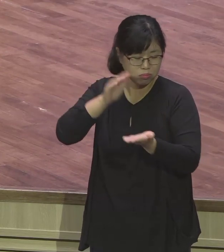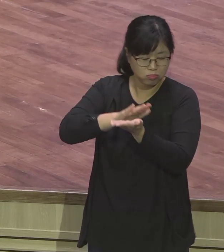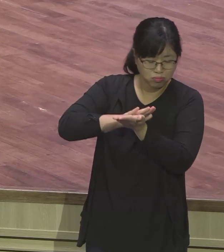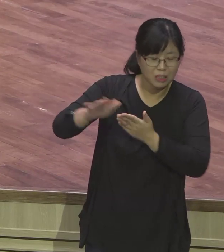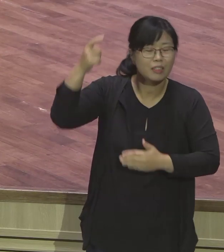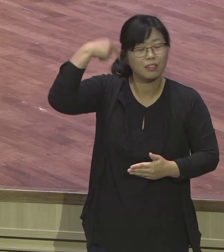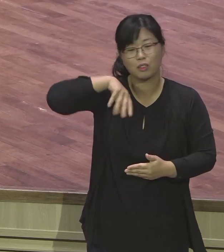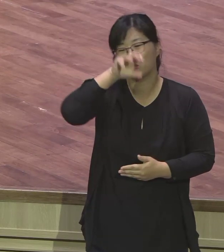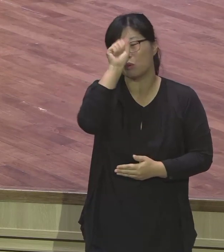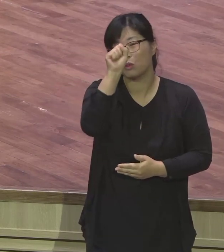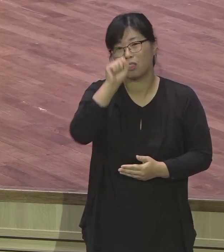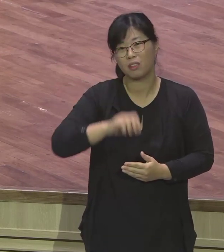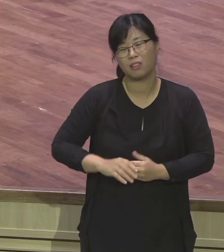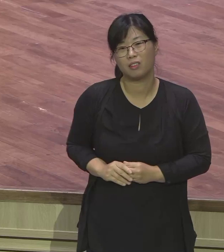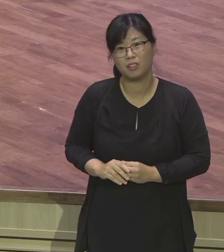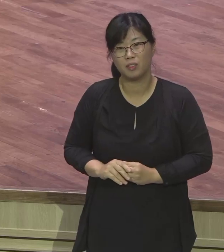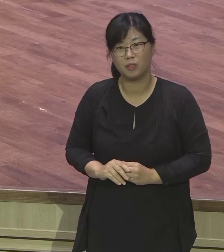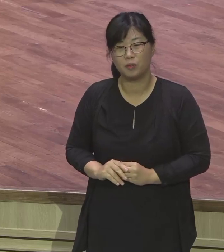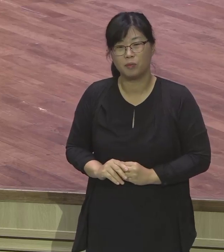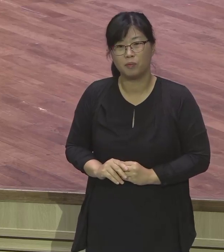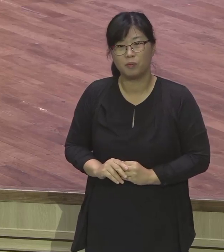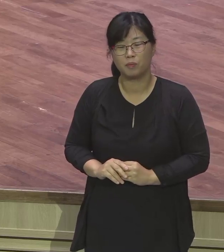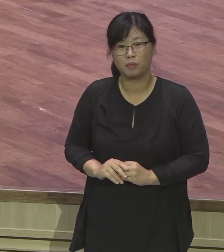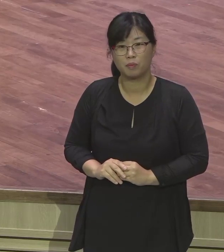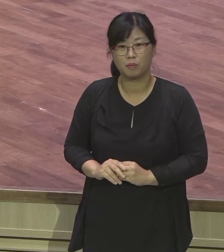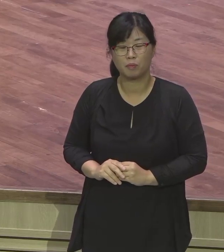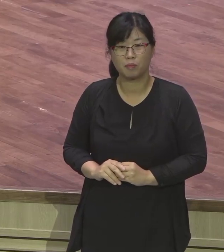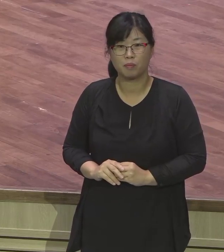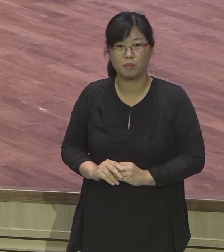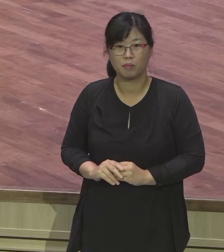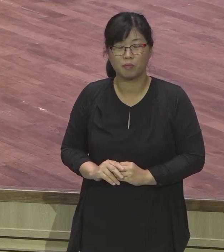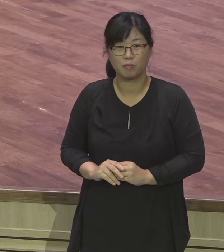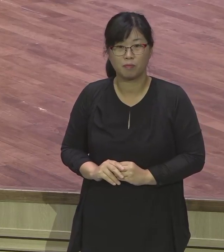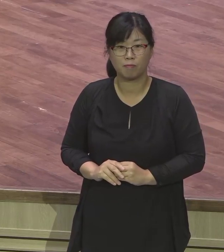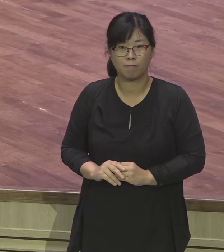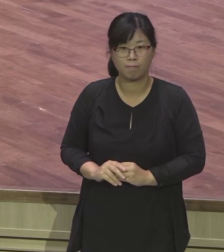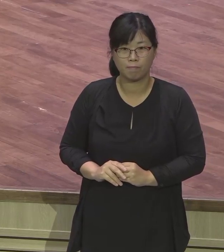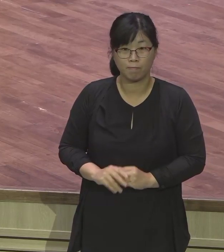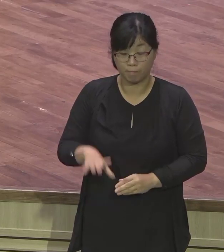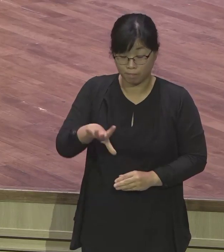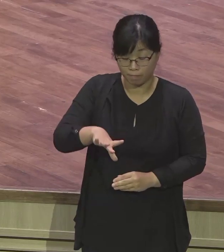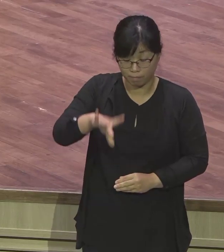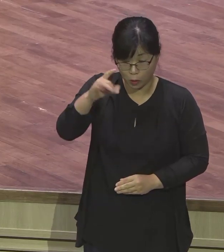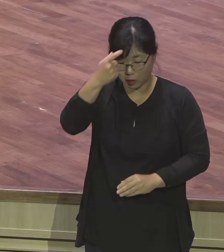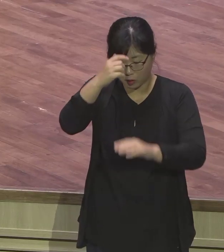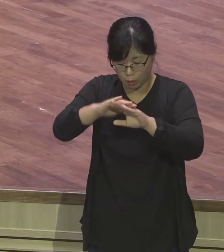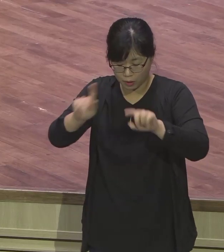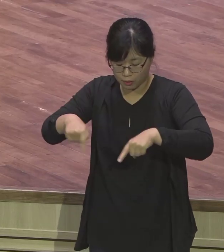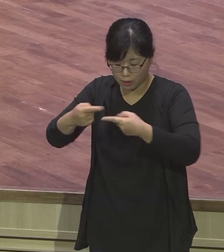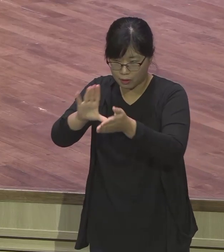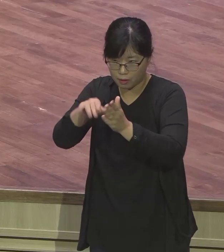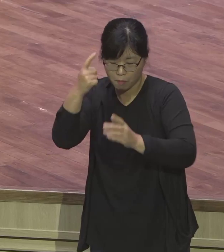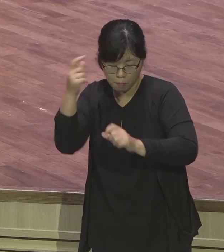살고 그냥 깨워서 세상에 나가 싸우지. 힘을 얻고 나가야 되니까. 아멘.